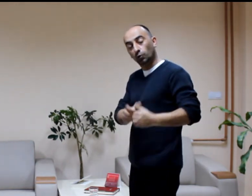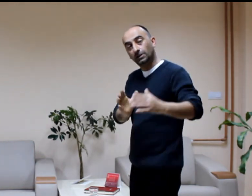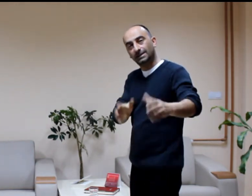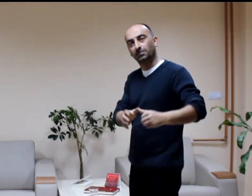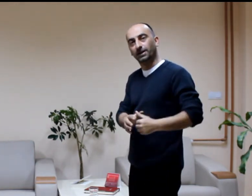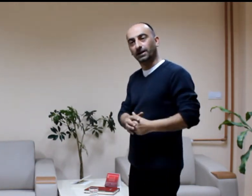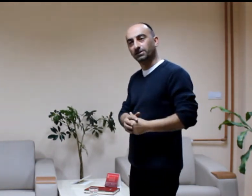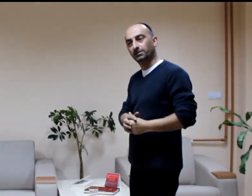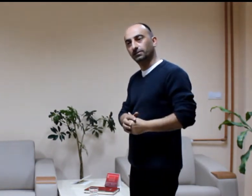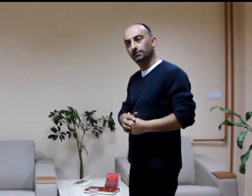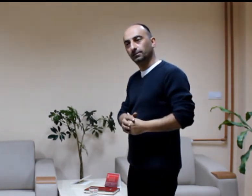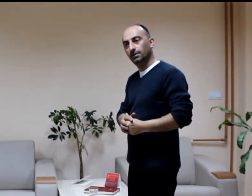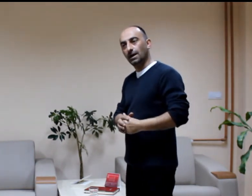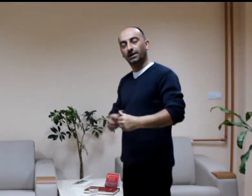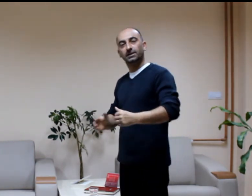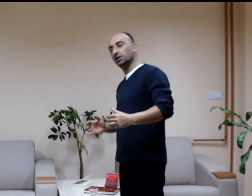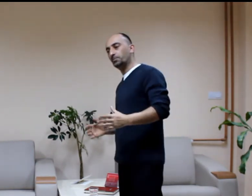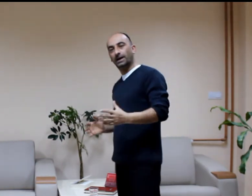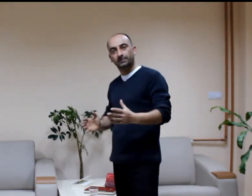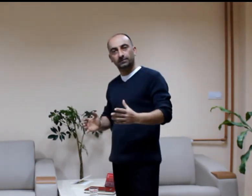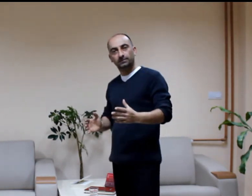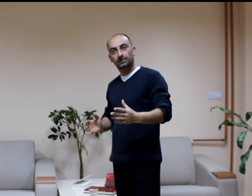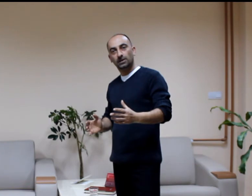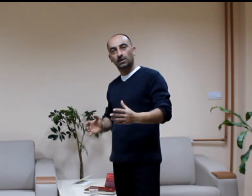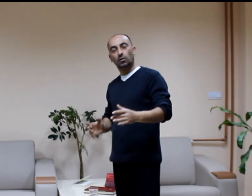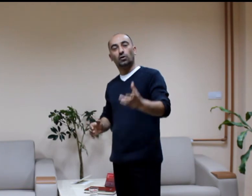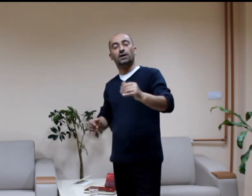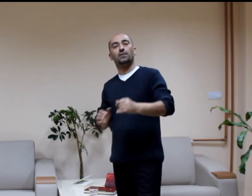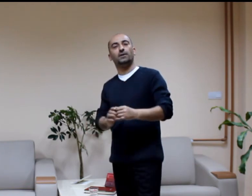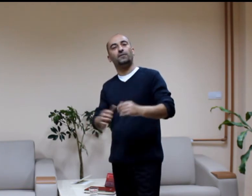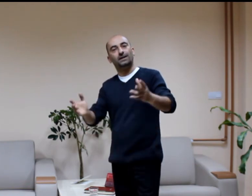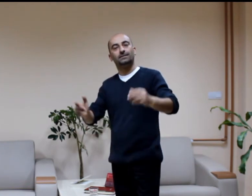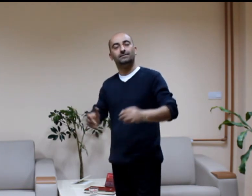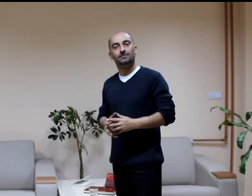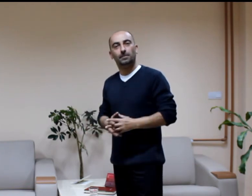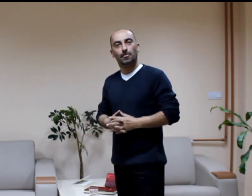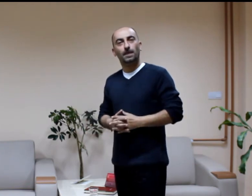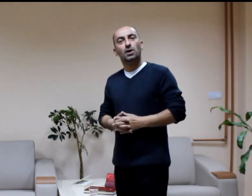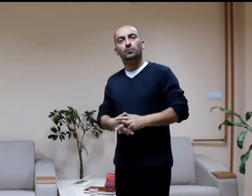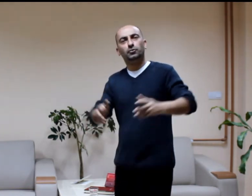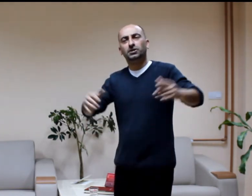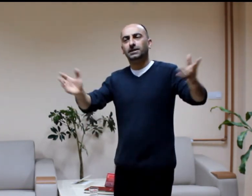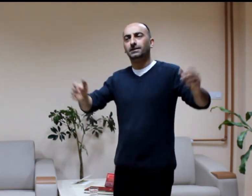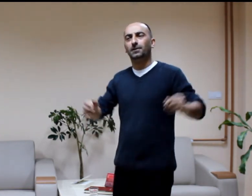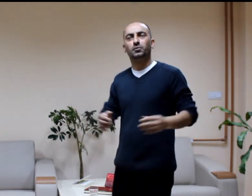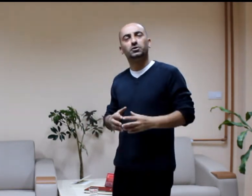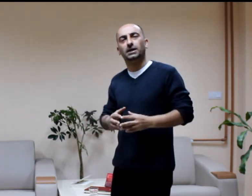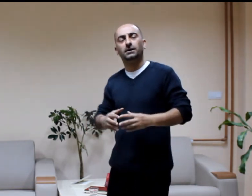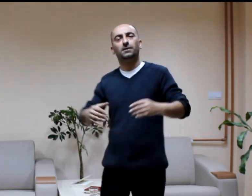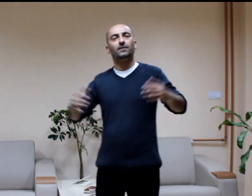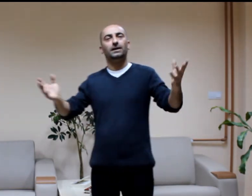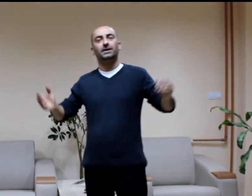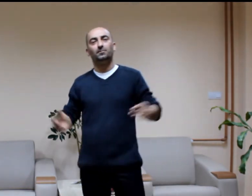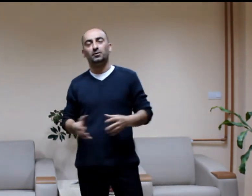Onun da camları açıktı. Arkadaş baktı. O ne haber falan. Bu stand-up gösterileri falan yapıyorsunuz.